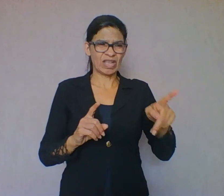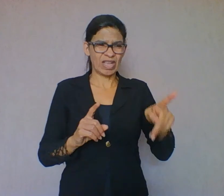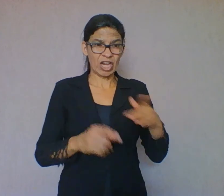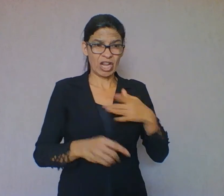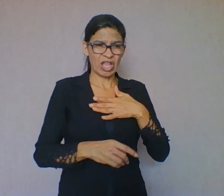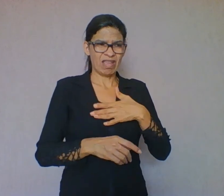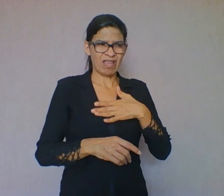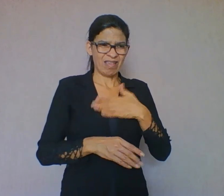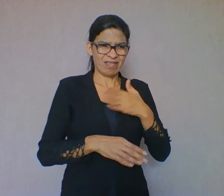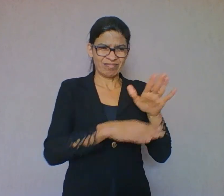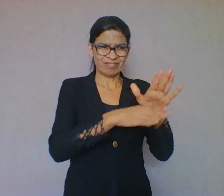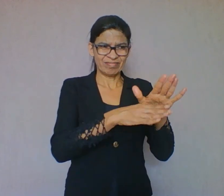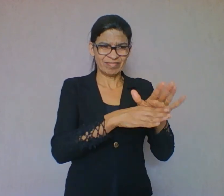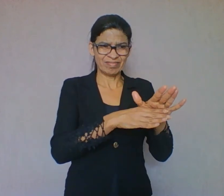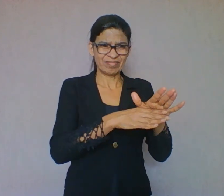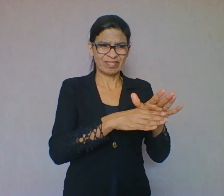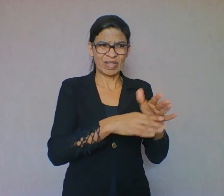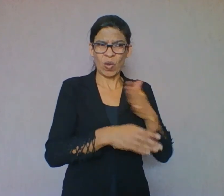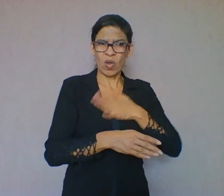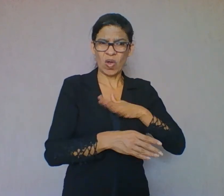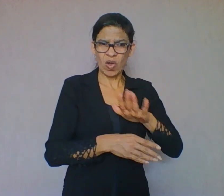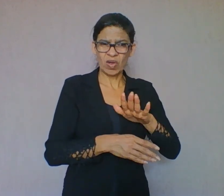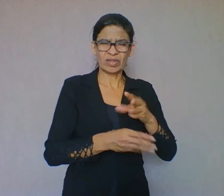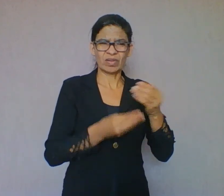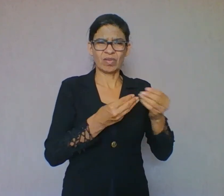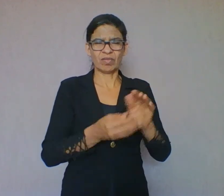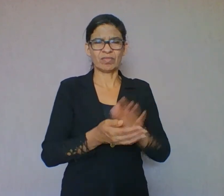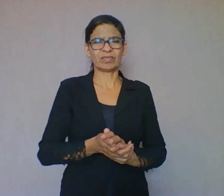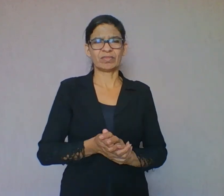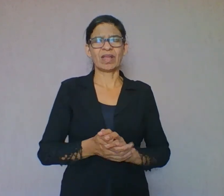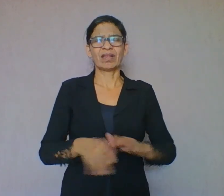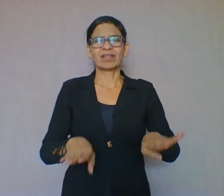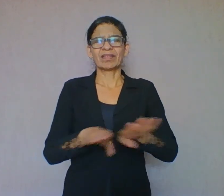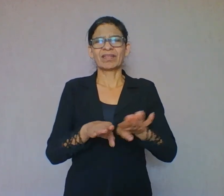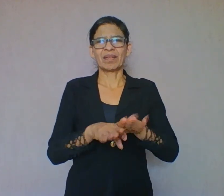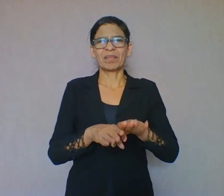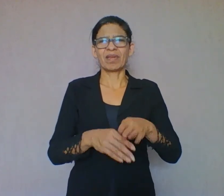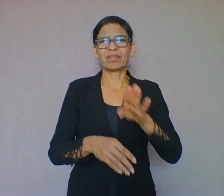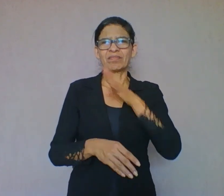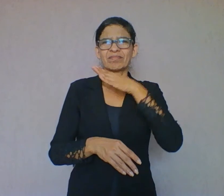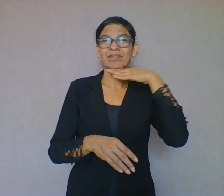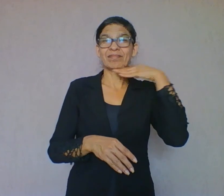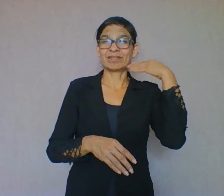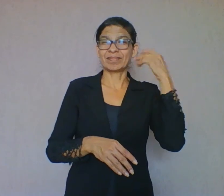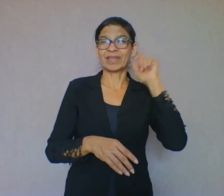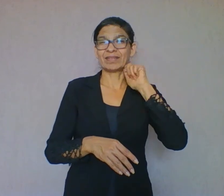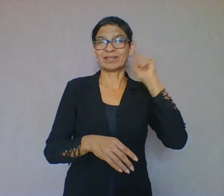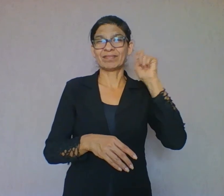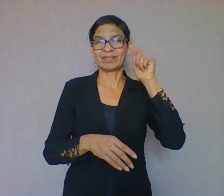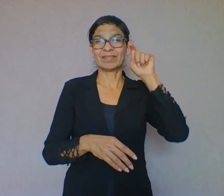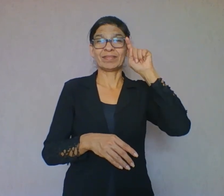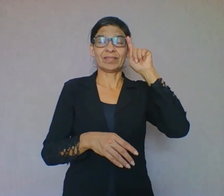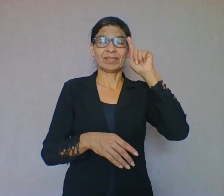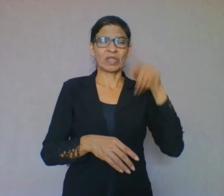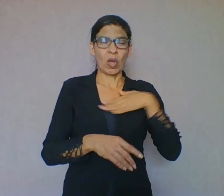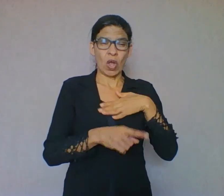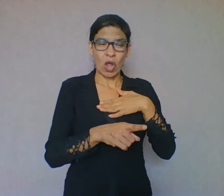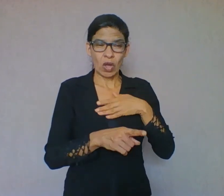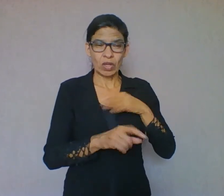procurar as pistas. Décimo, relação de novas informações ao conhecimento prévio.